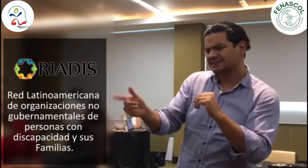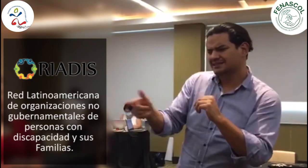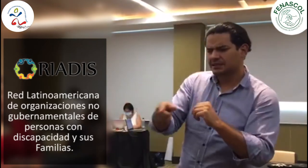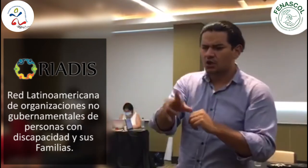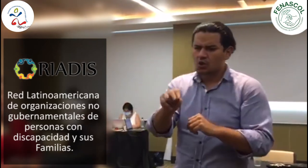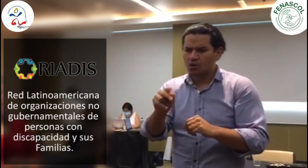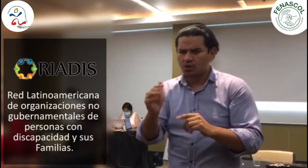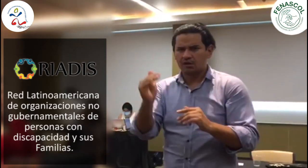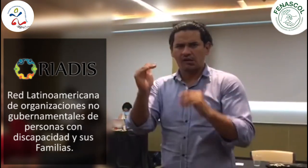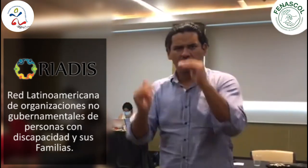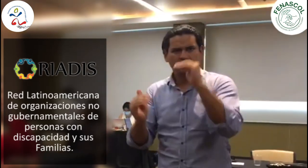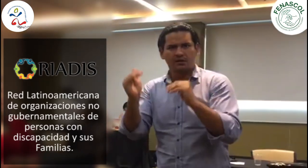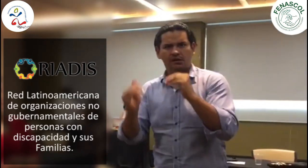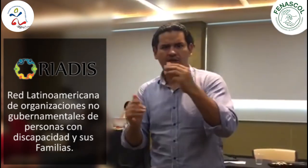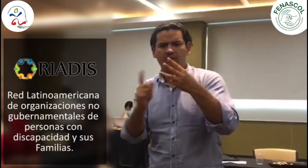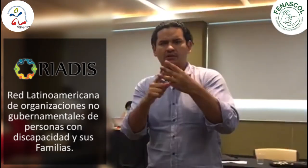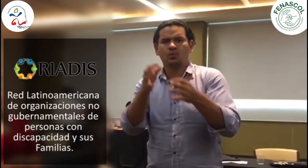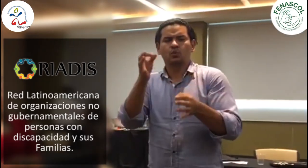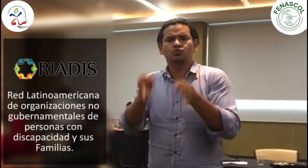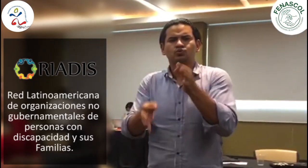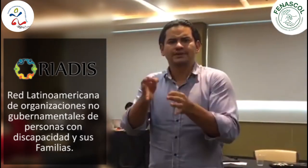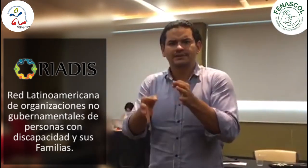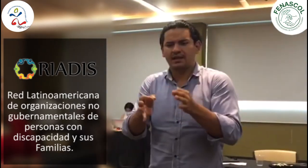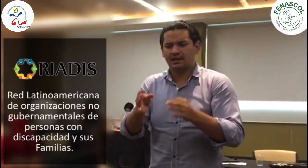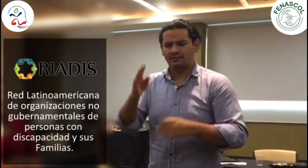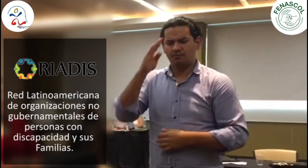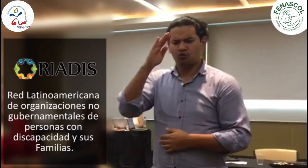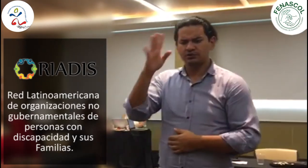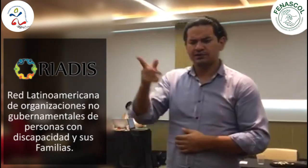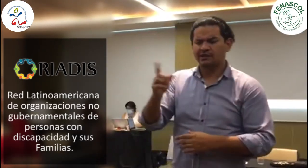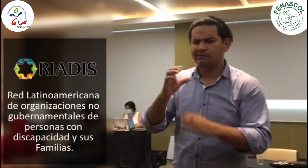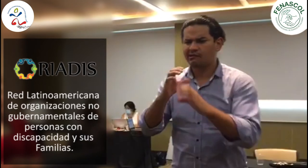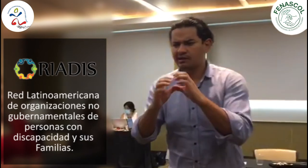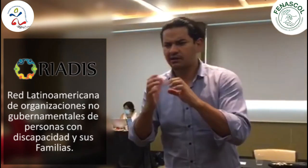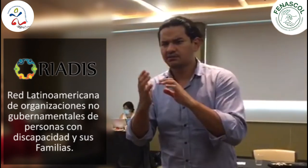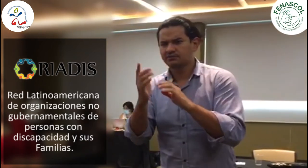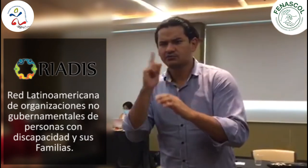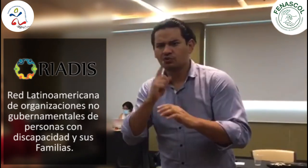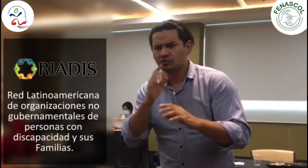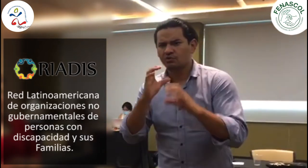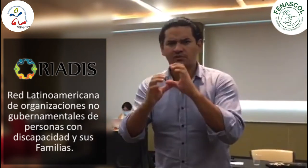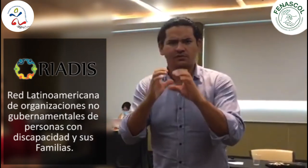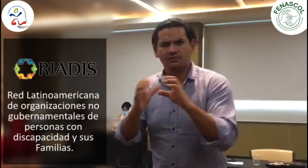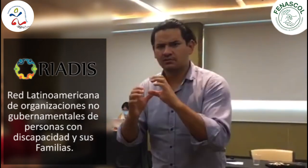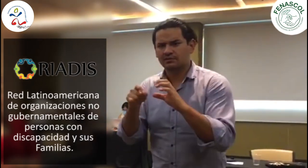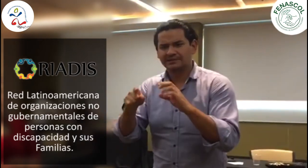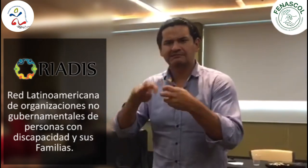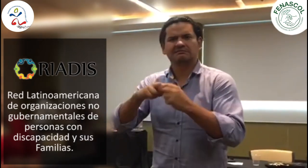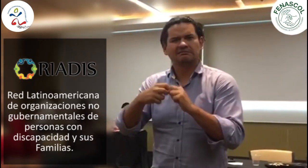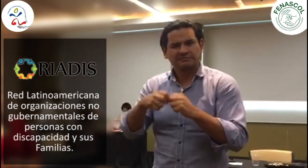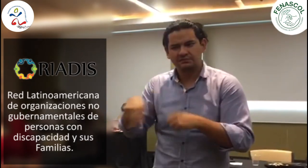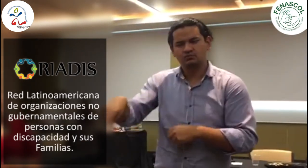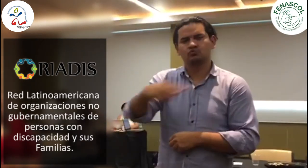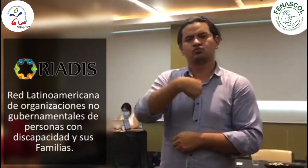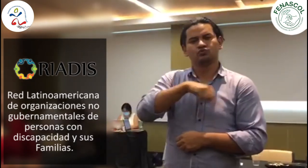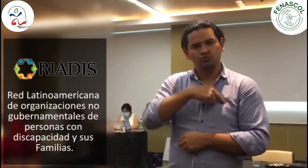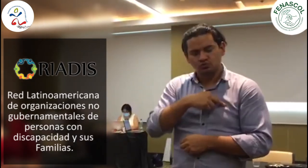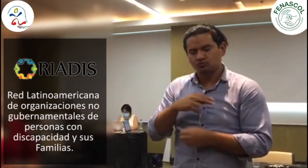con discapacidad? ¿O en justicia? ¿Puede la policía comunicarse efectivamente con las personas sordas o se presentan dificultades de comunicación?